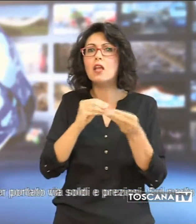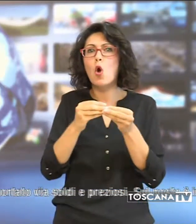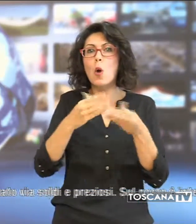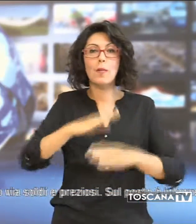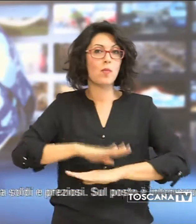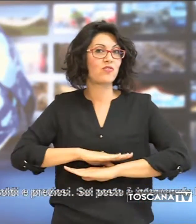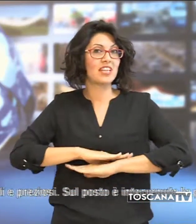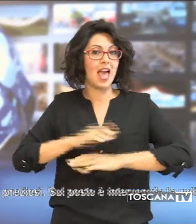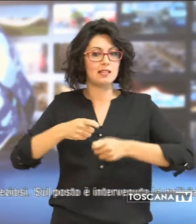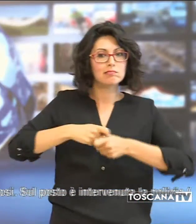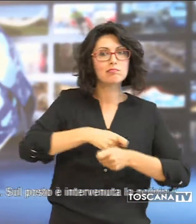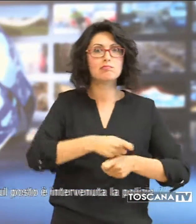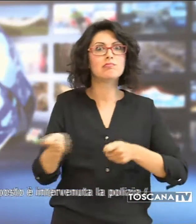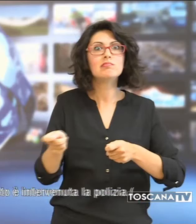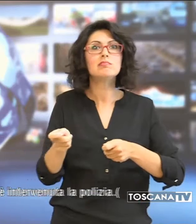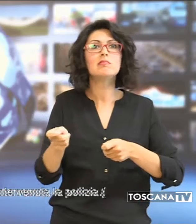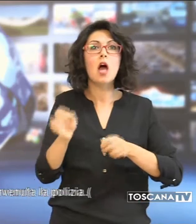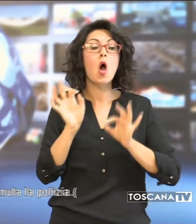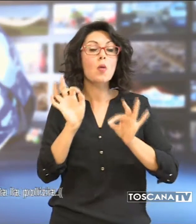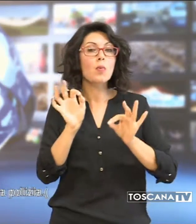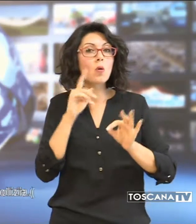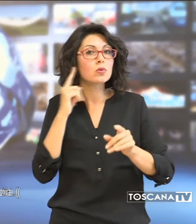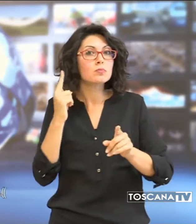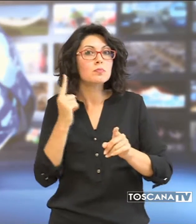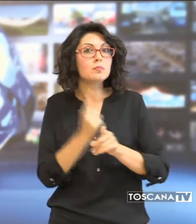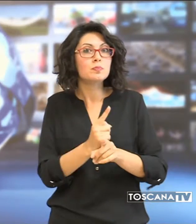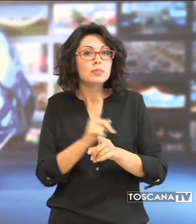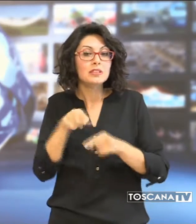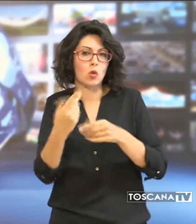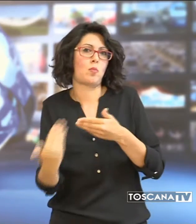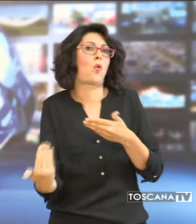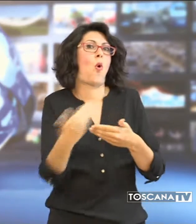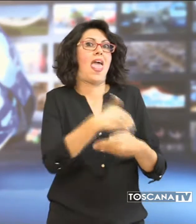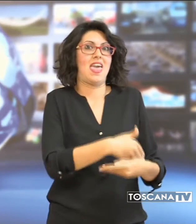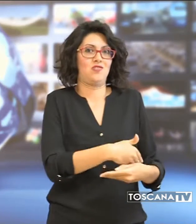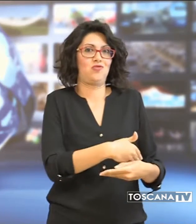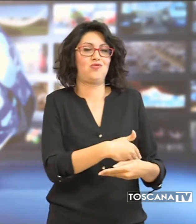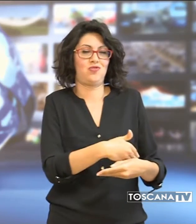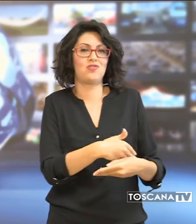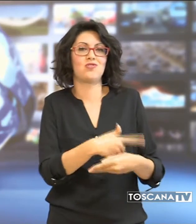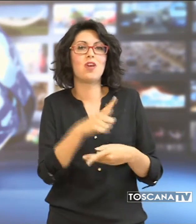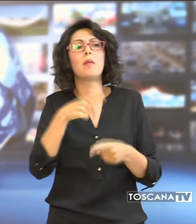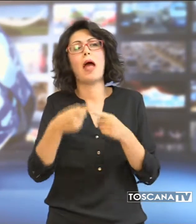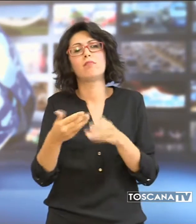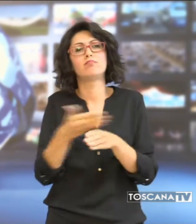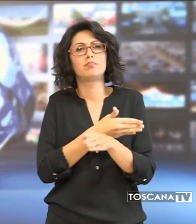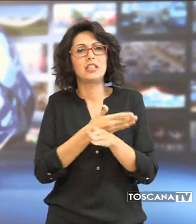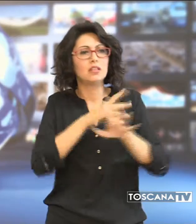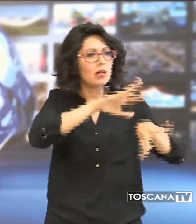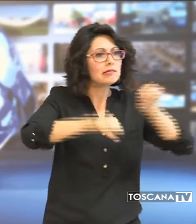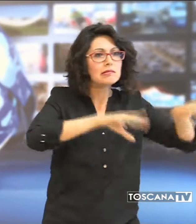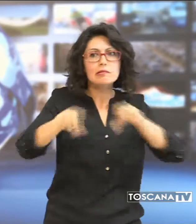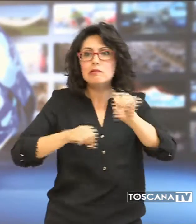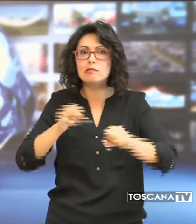finestra la stessa dalla quale sarebbero poi usciti dopo aver messo a soccuadro le stanze